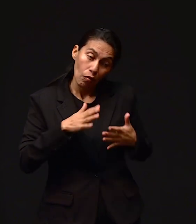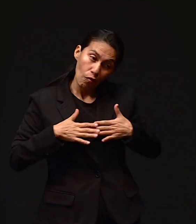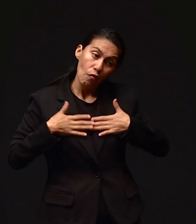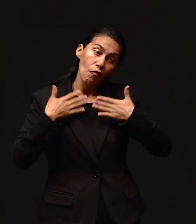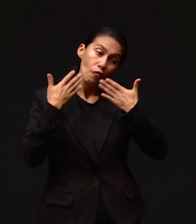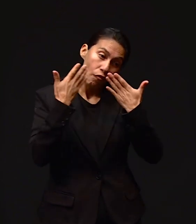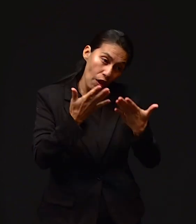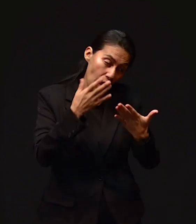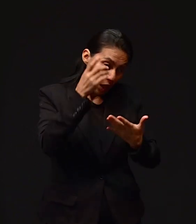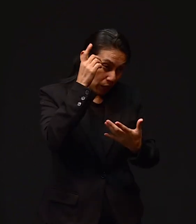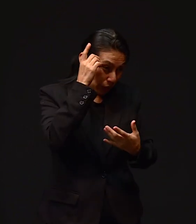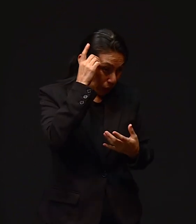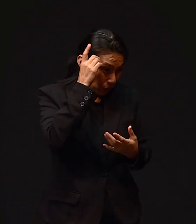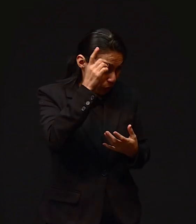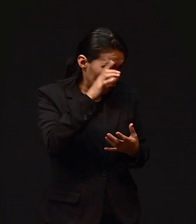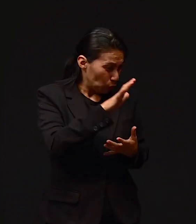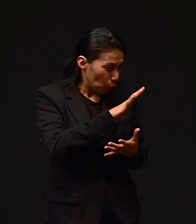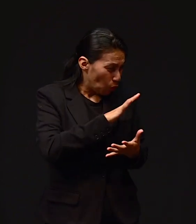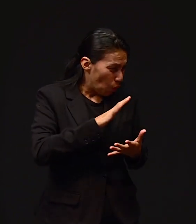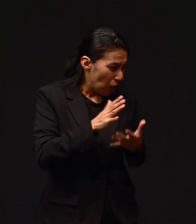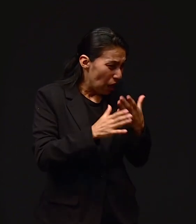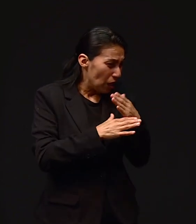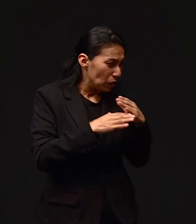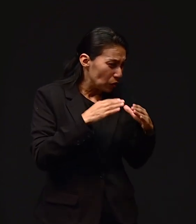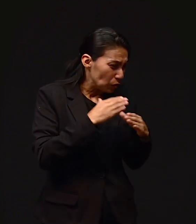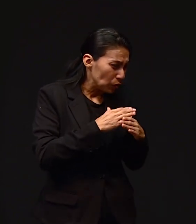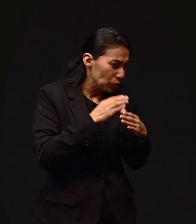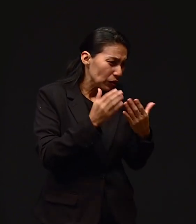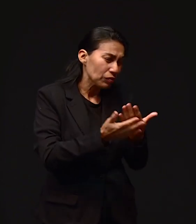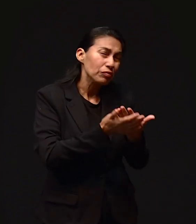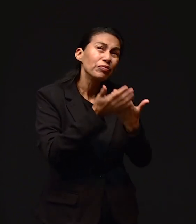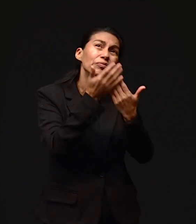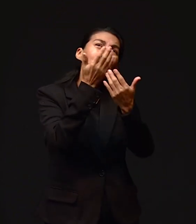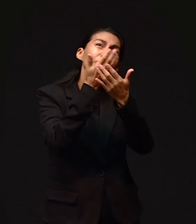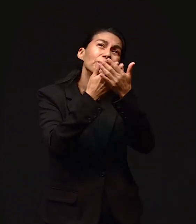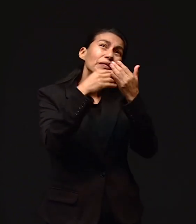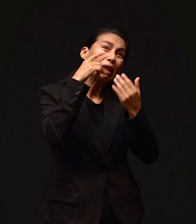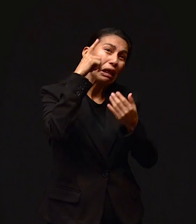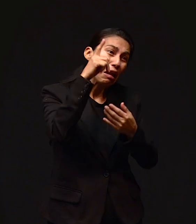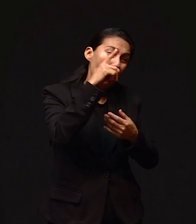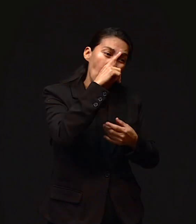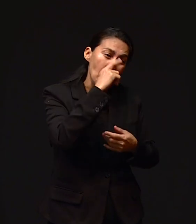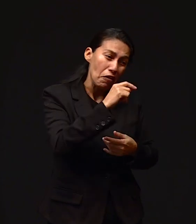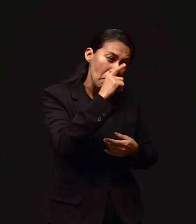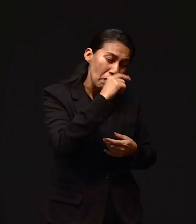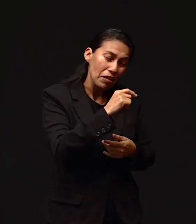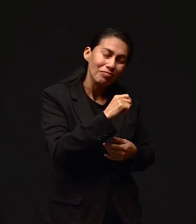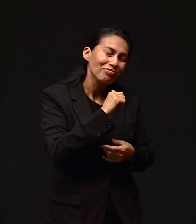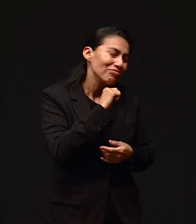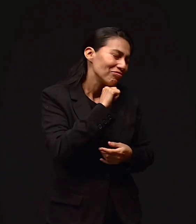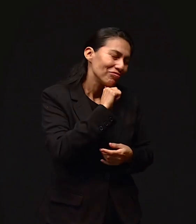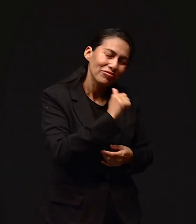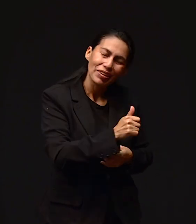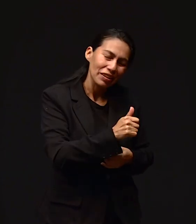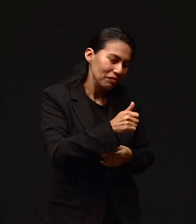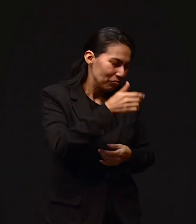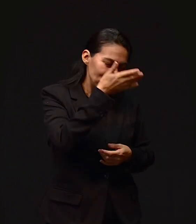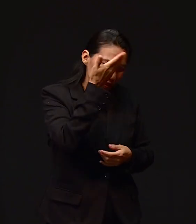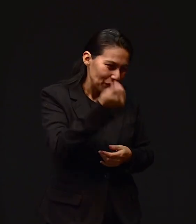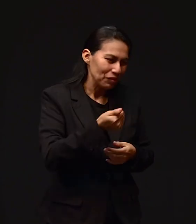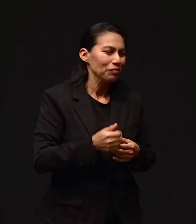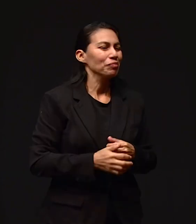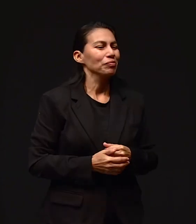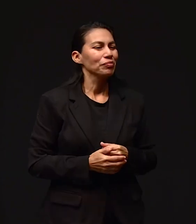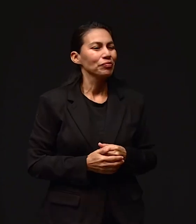confiar de que las cosas están en las manos de aquel que no sabe fallar y